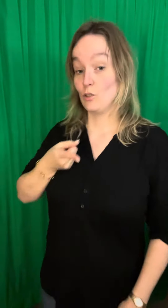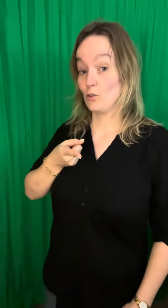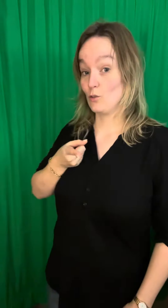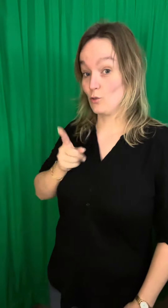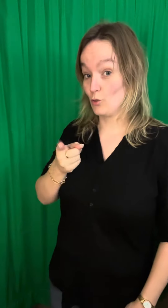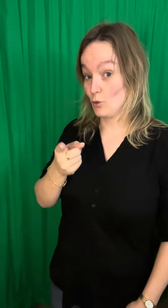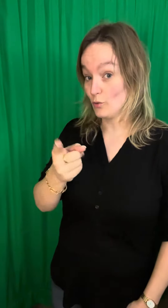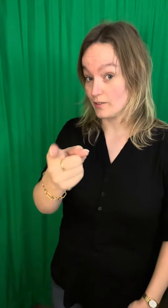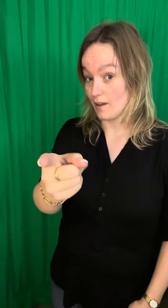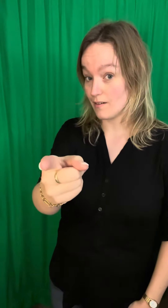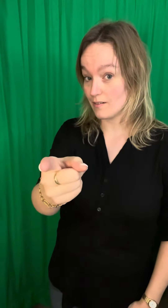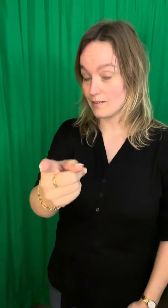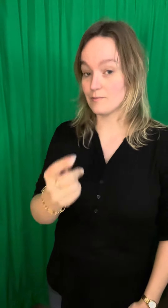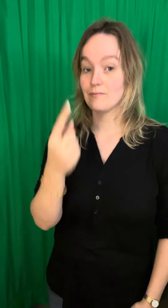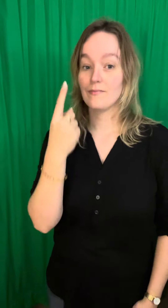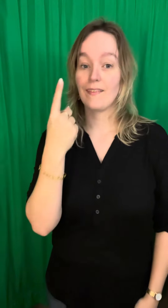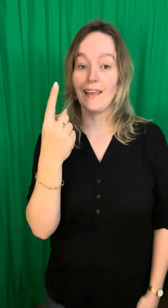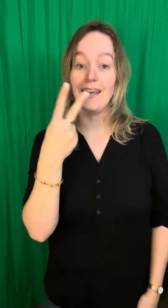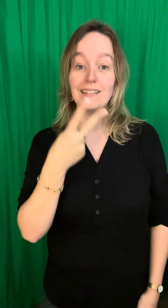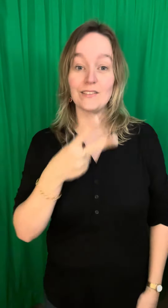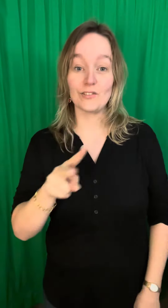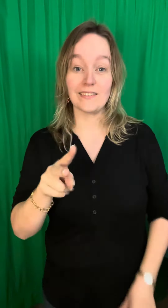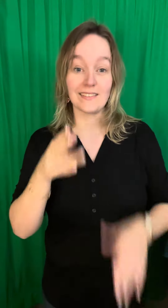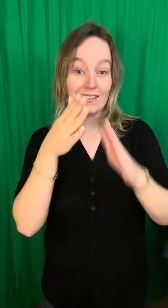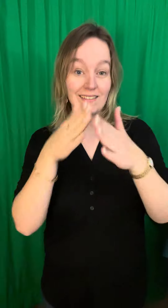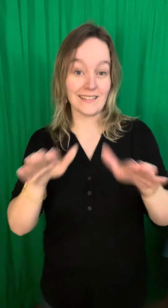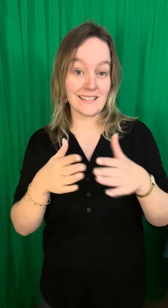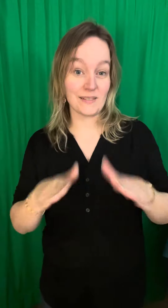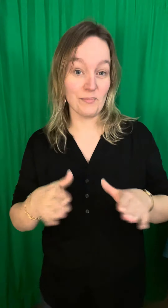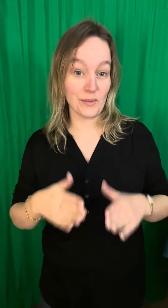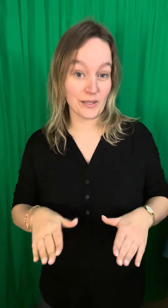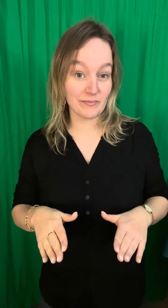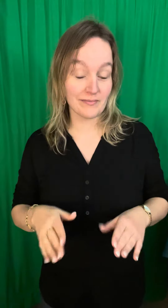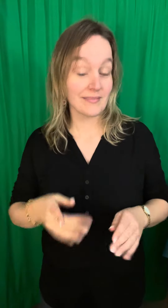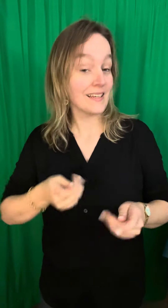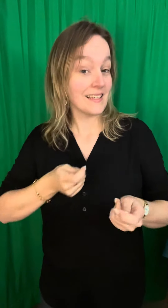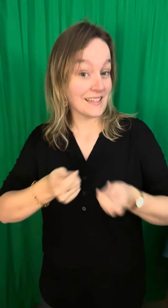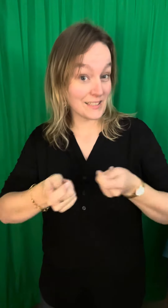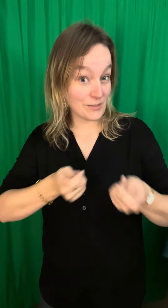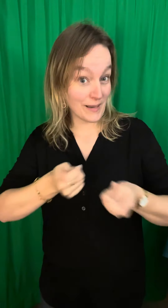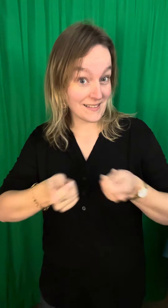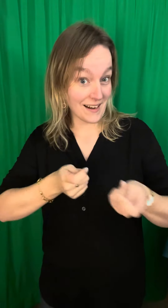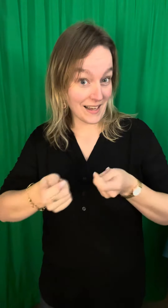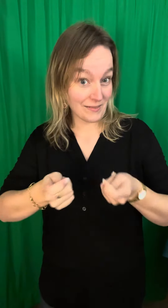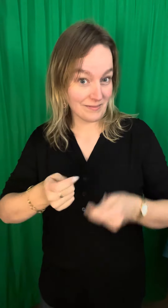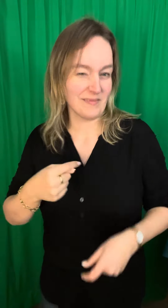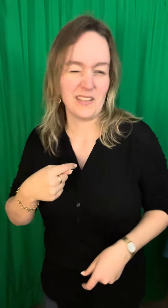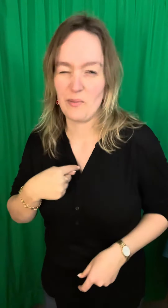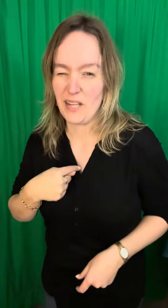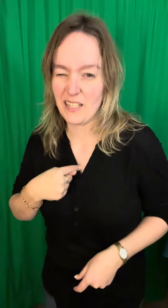Donderdag 21 december is Petra, dat ben ik,